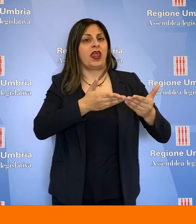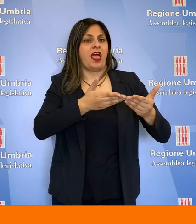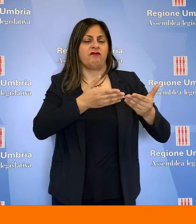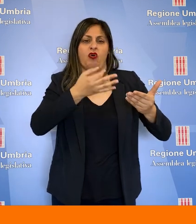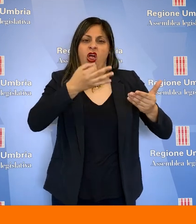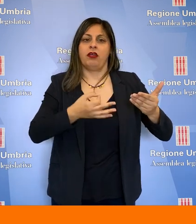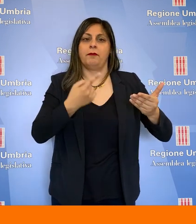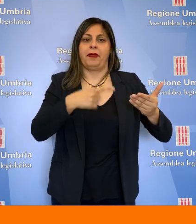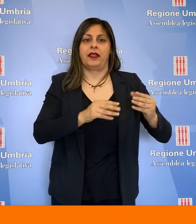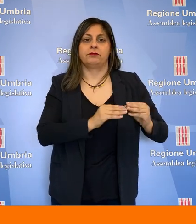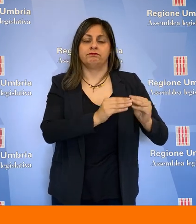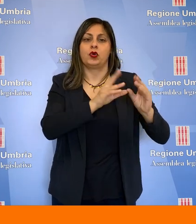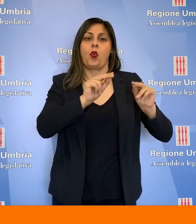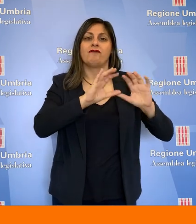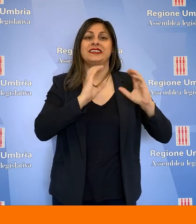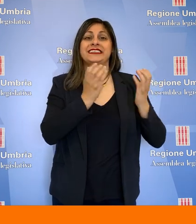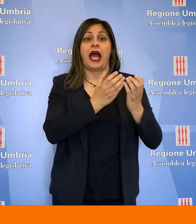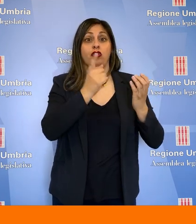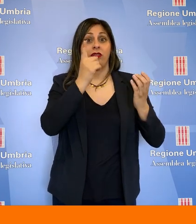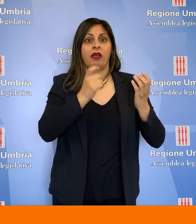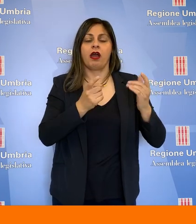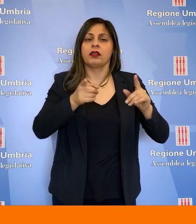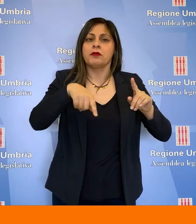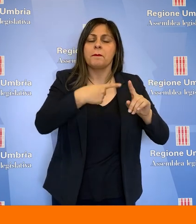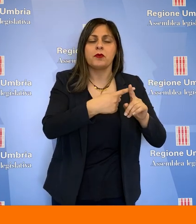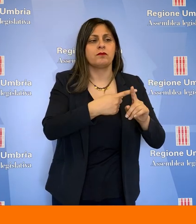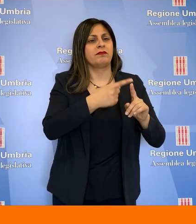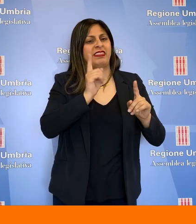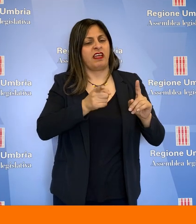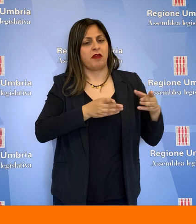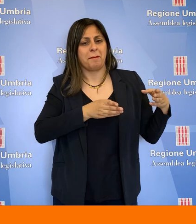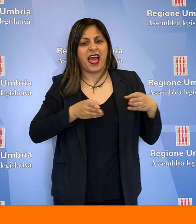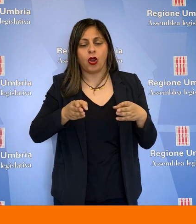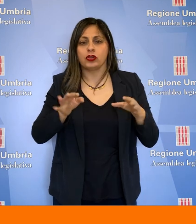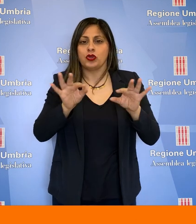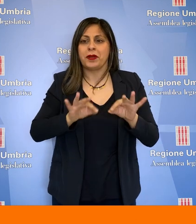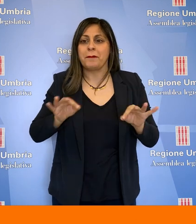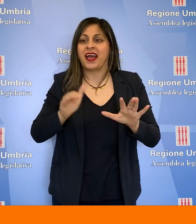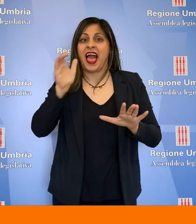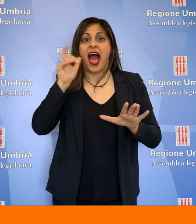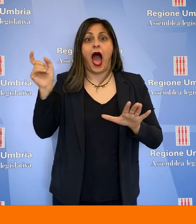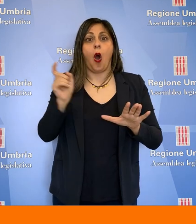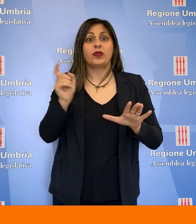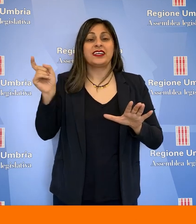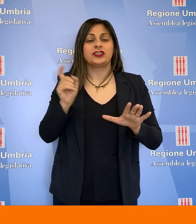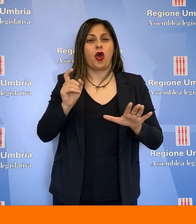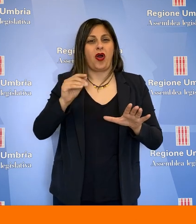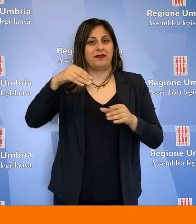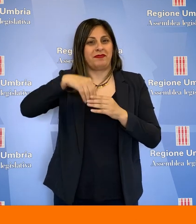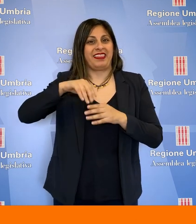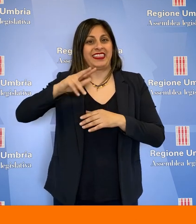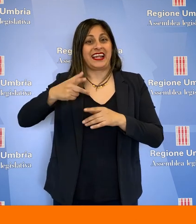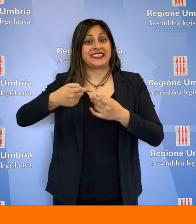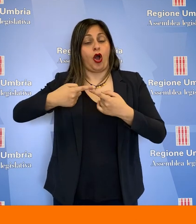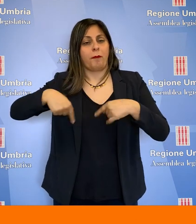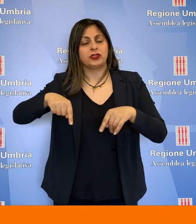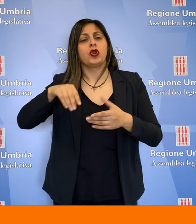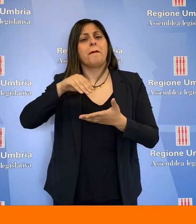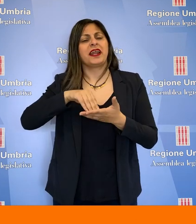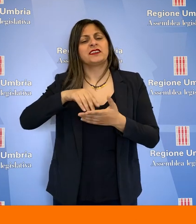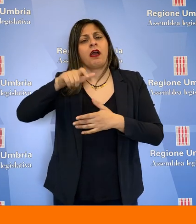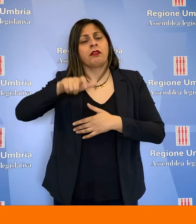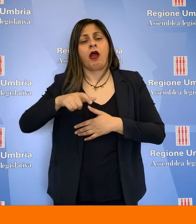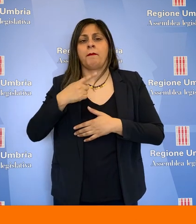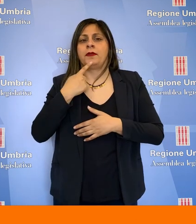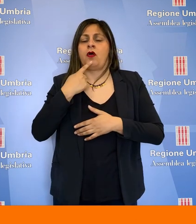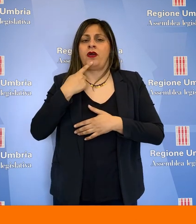realizzazione del nuovo stadio di Terni e a intraprendere un percorso volto a programmare audizioni presso la terza commissione alla presenza degli